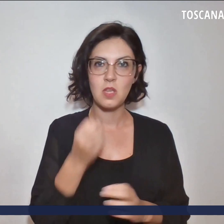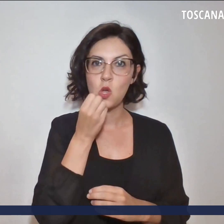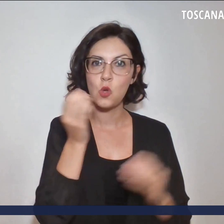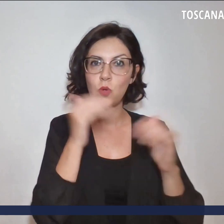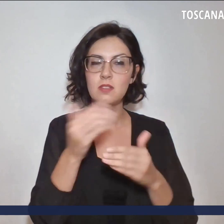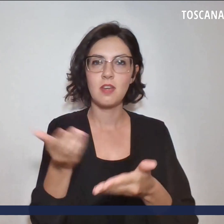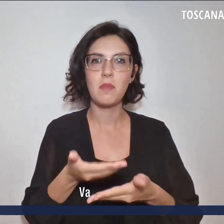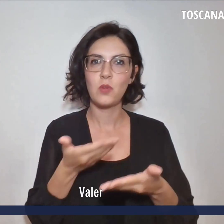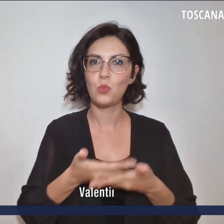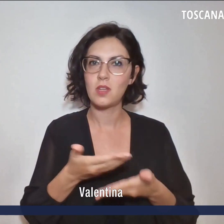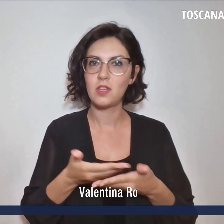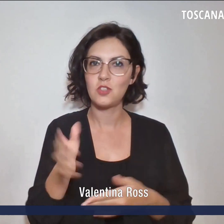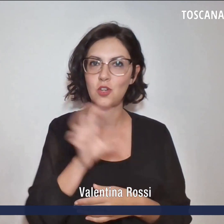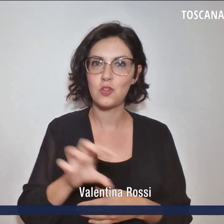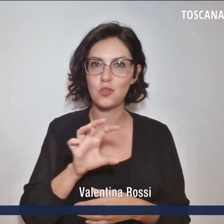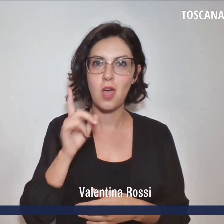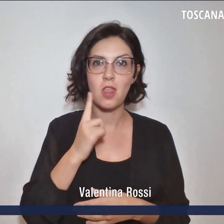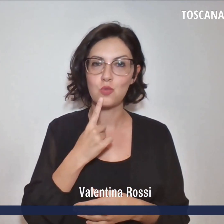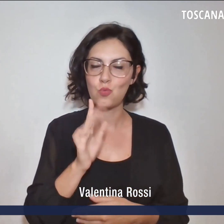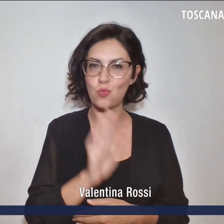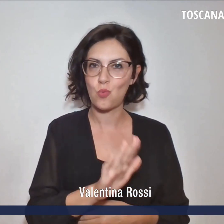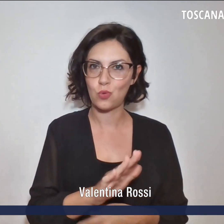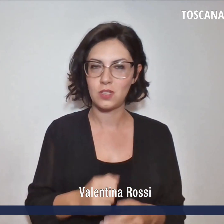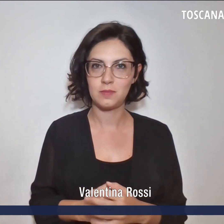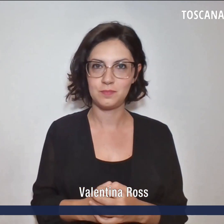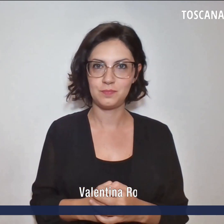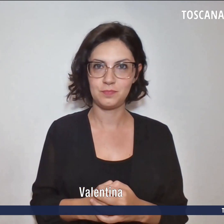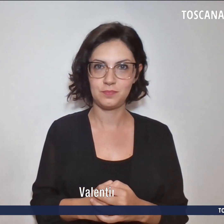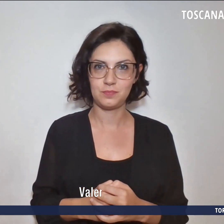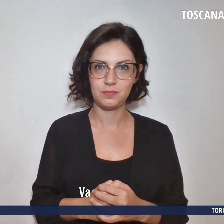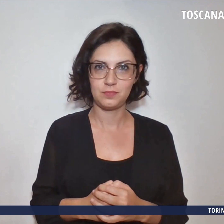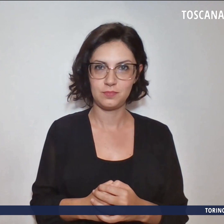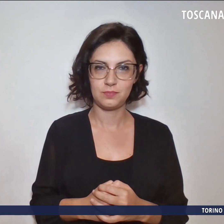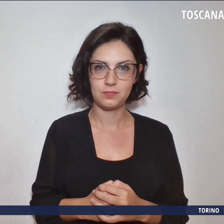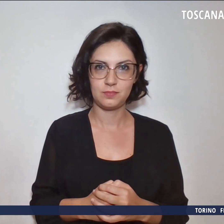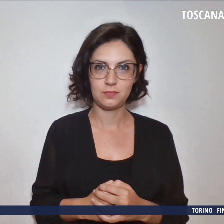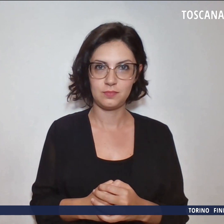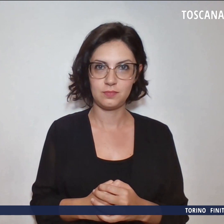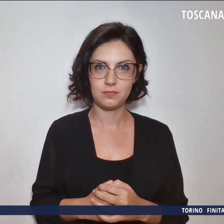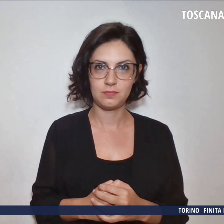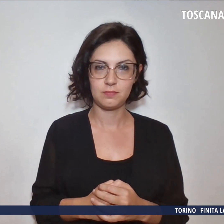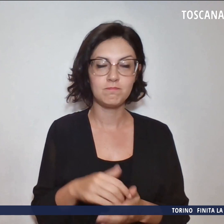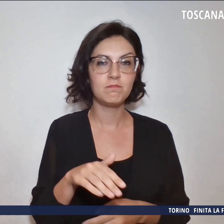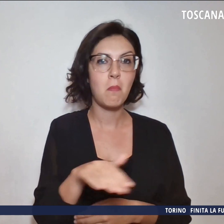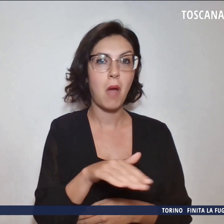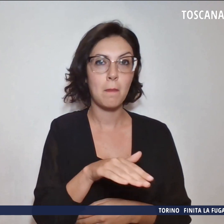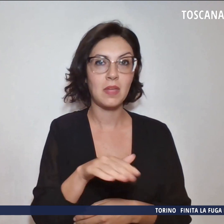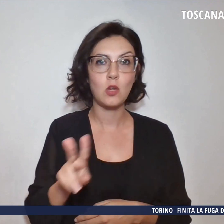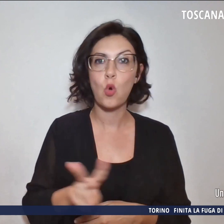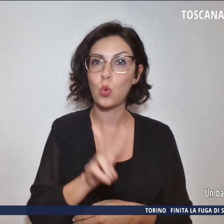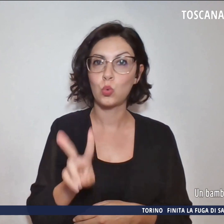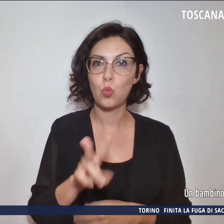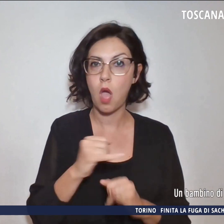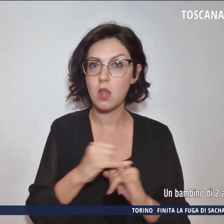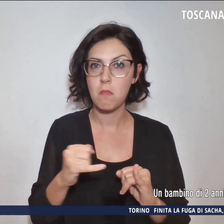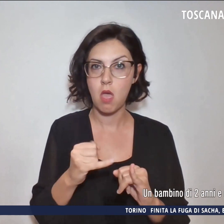Benvenuti al nostro consueto appuntamento con il telegiornale Per i Sordi. Un bambino di due anni e mezzo è morto